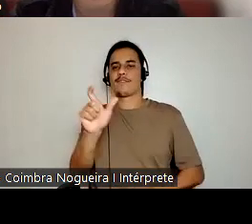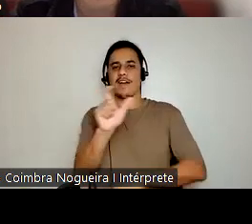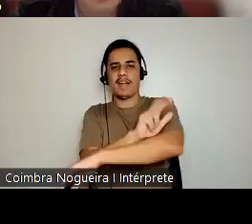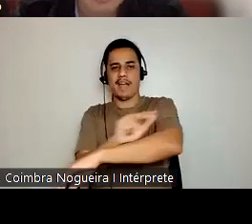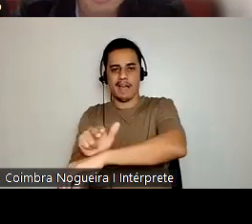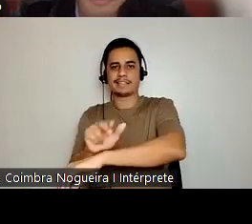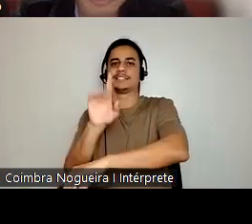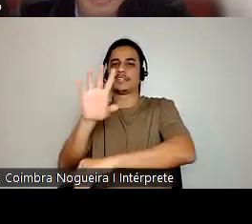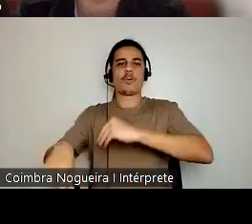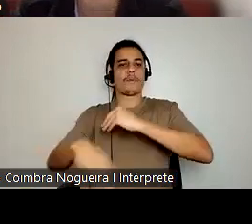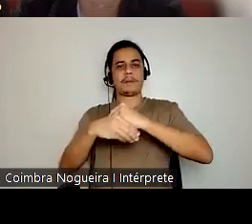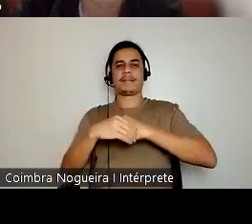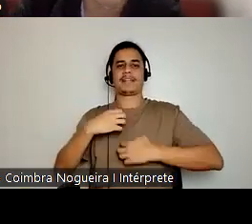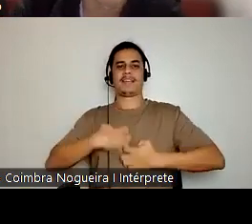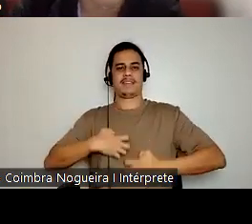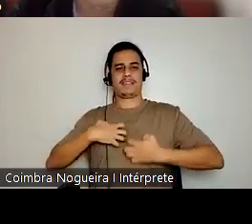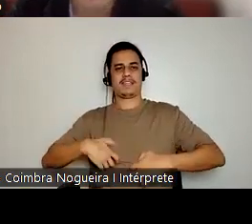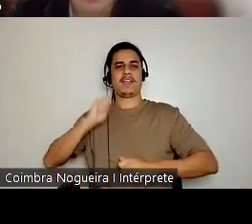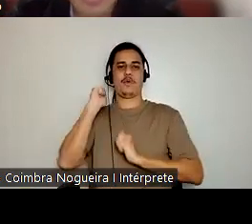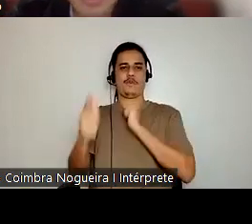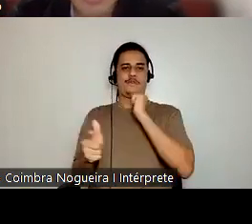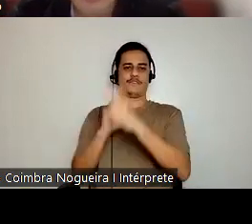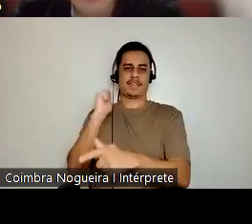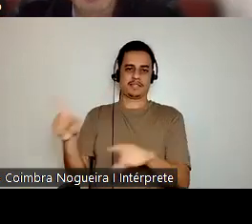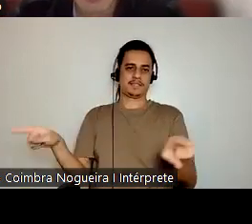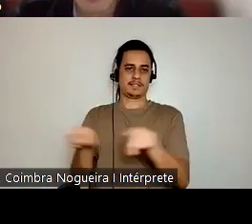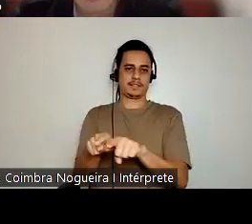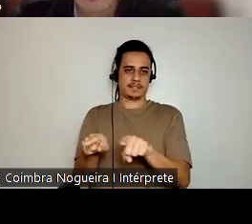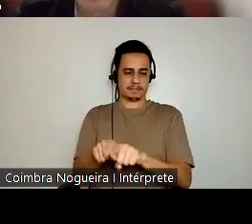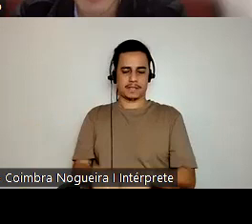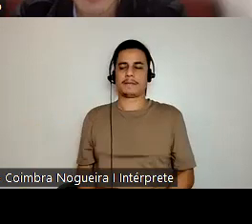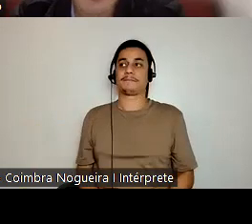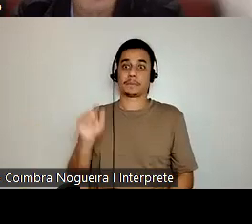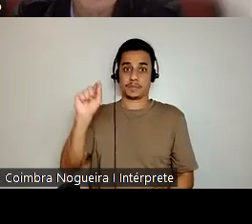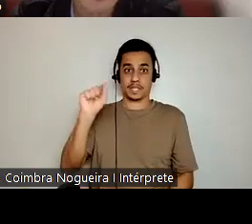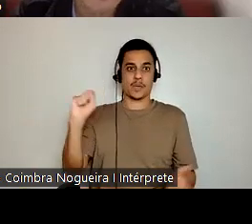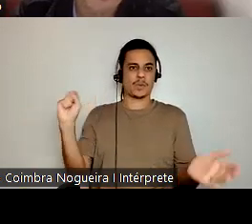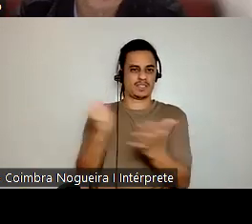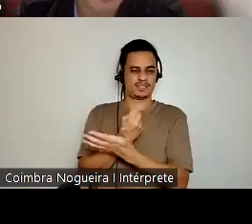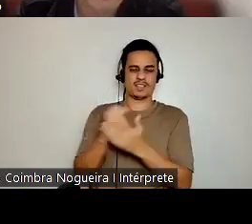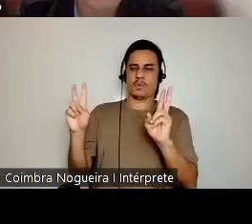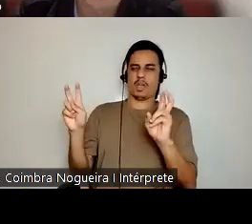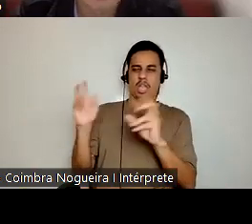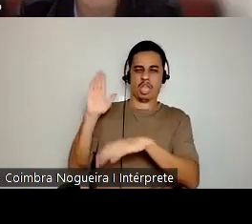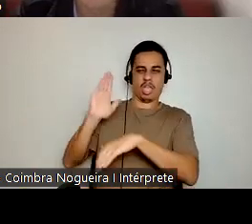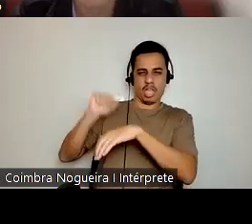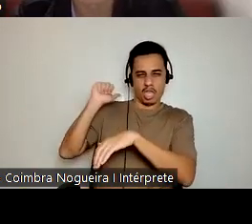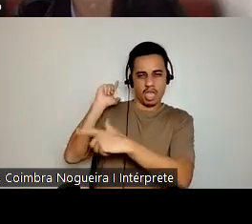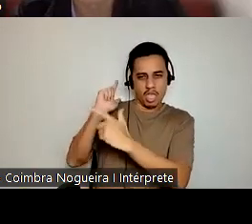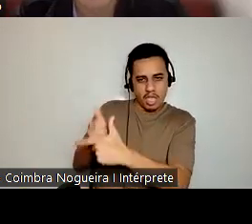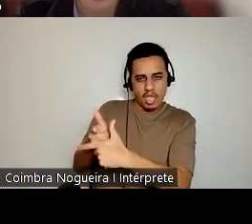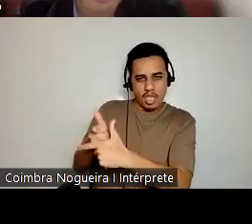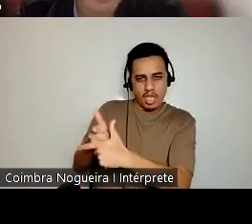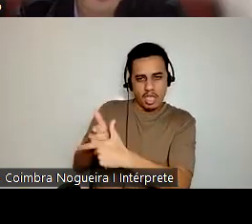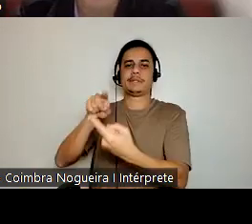complementar a ira ou consolidar a ofensa pretendida. Esses epítetos são usados como armas ofensivas para